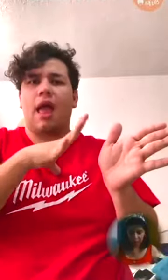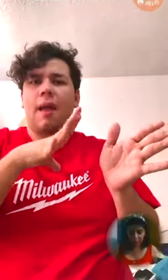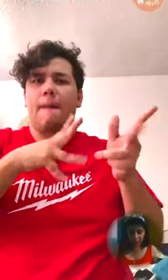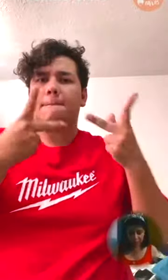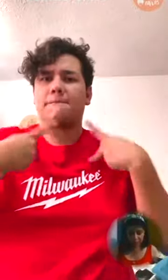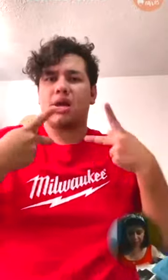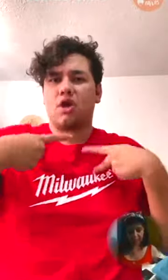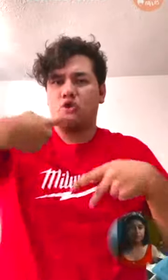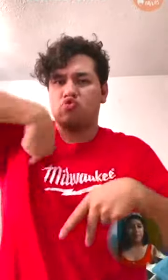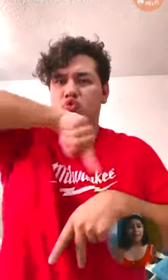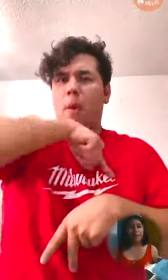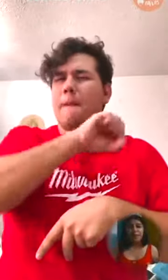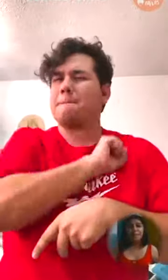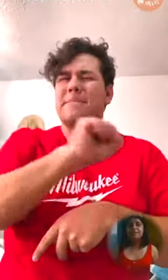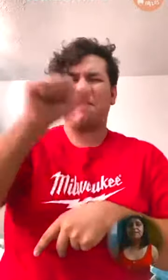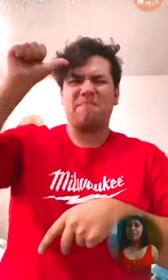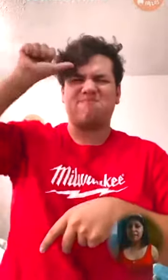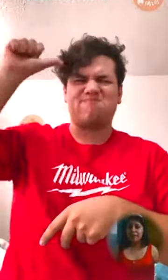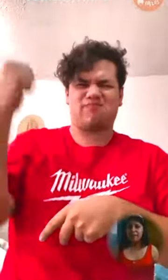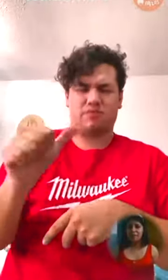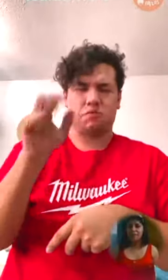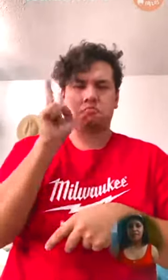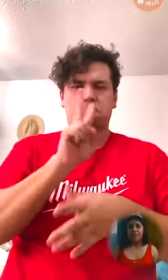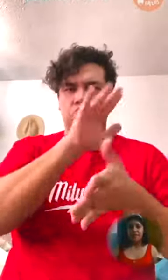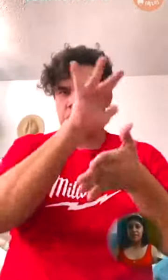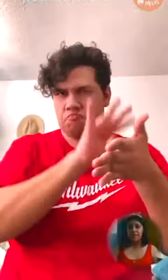personas pecadoras y malvadas. Vamos a leerlo.